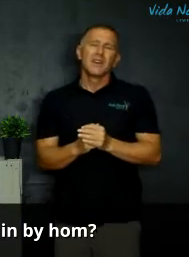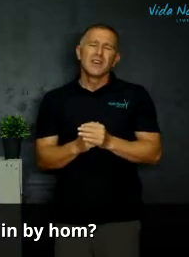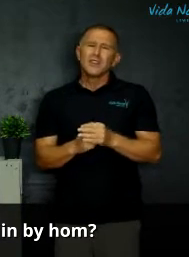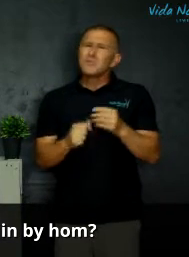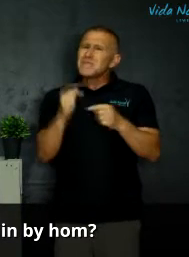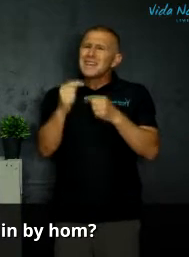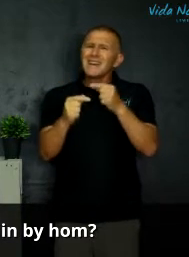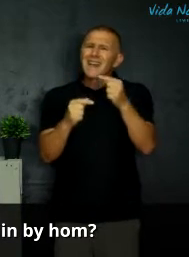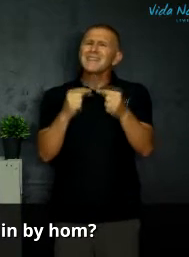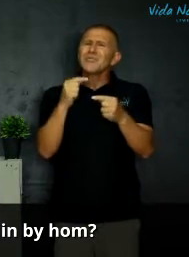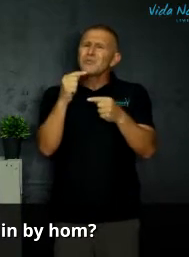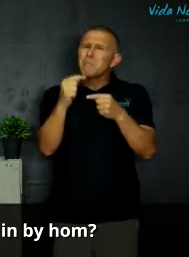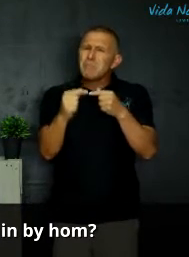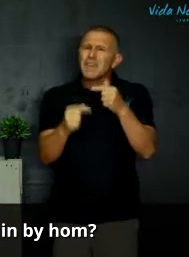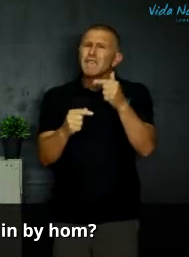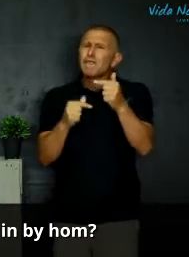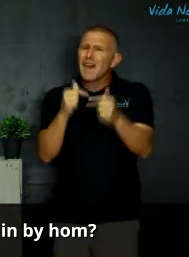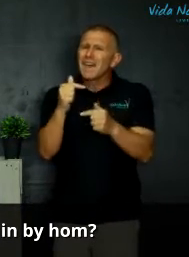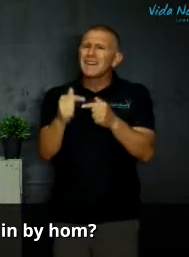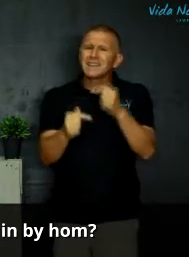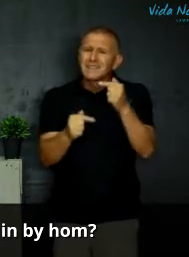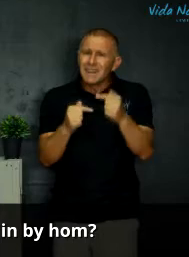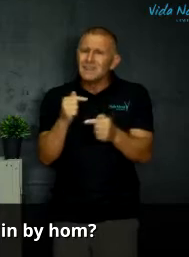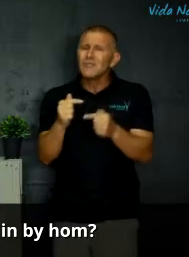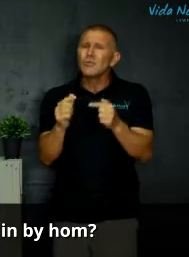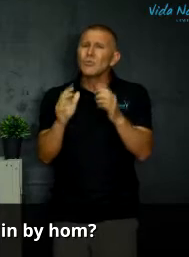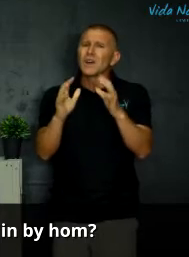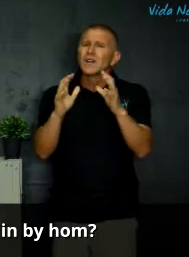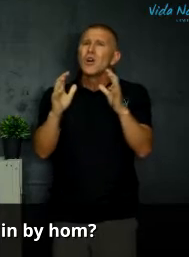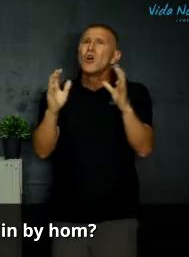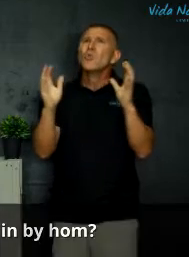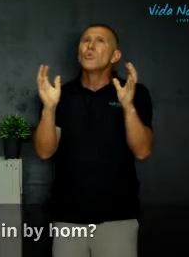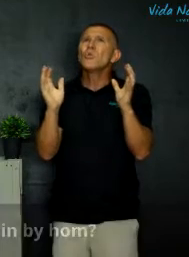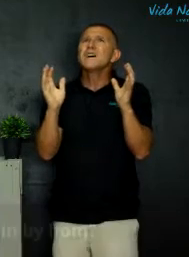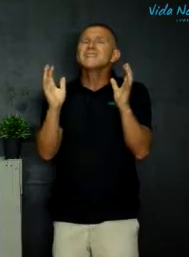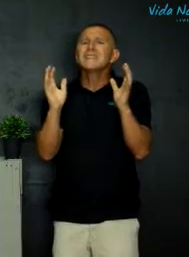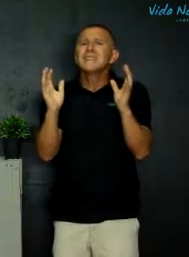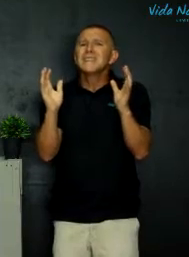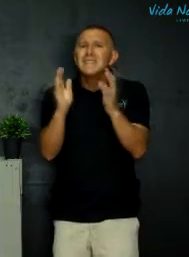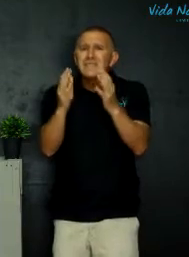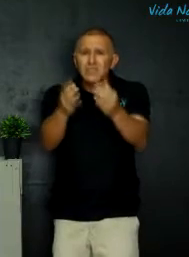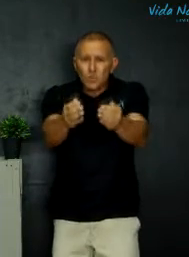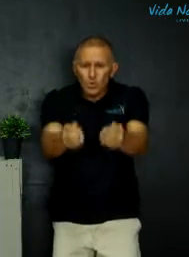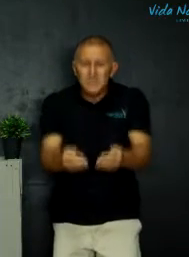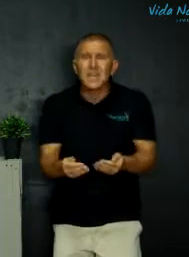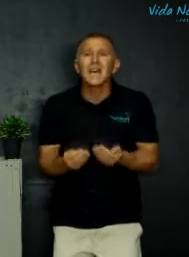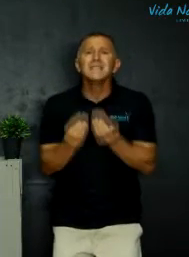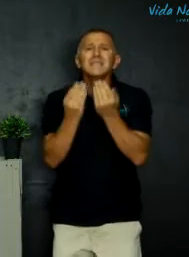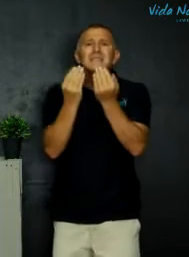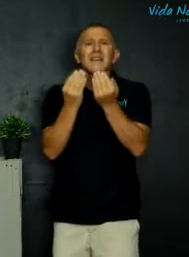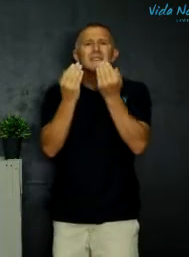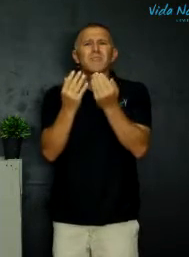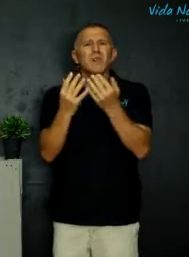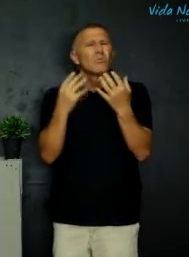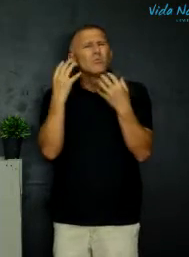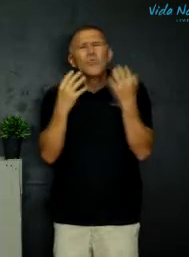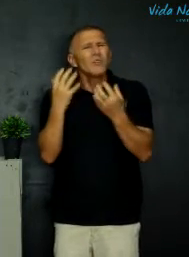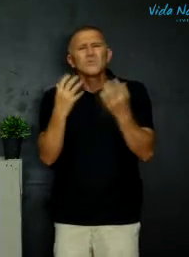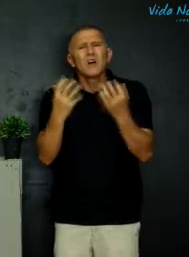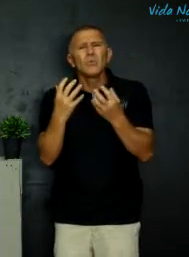So miskien kan ek en jy so bykie verder denk oor hoe is dit dat Jesus ons insluit by hom. Hoe kan ons daar